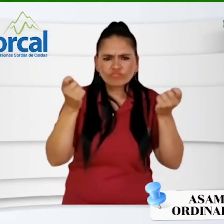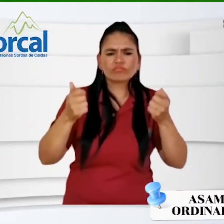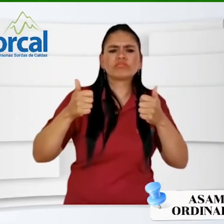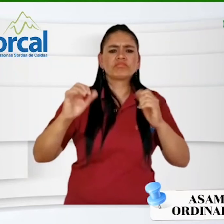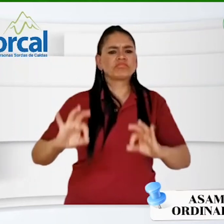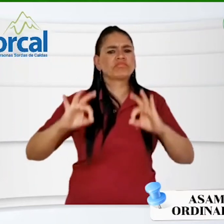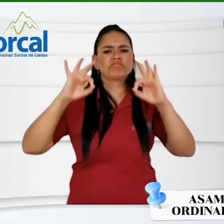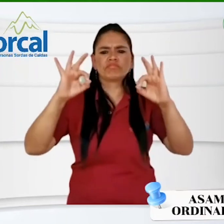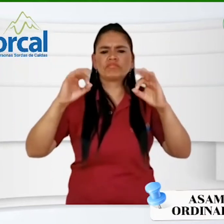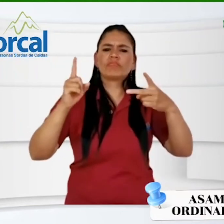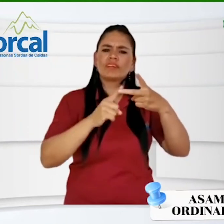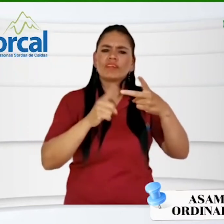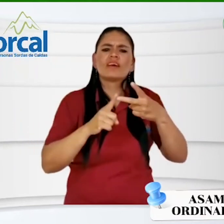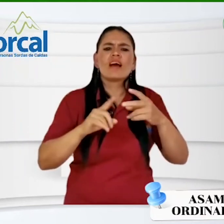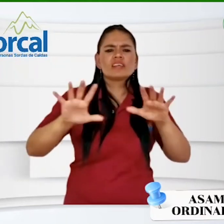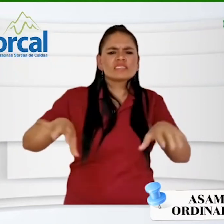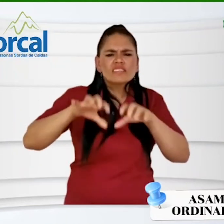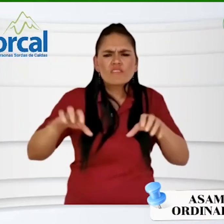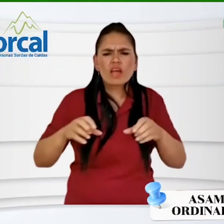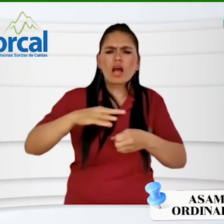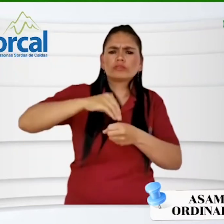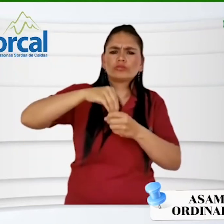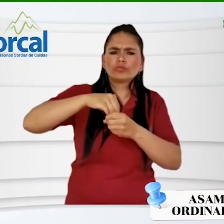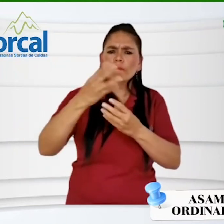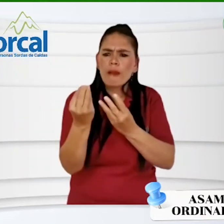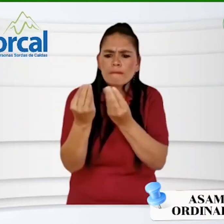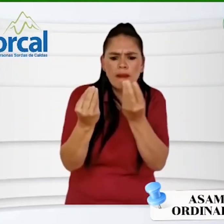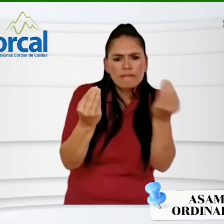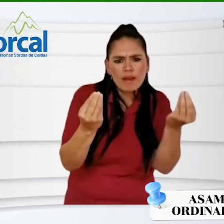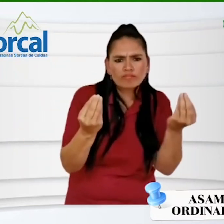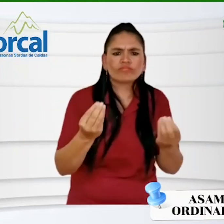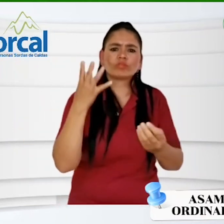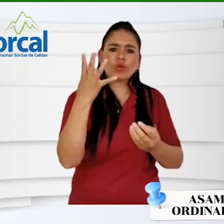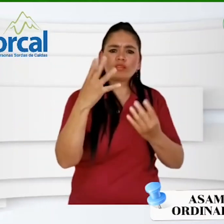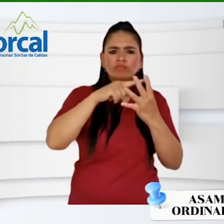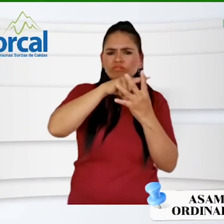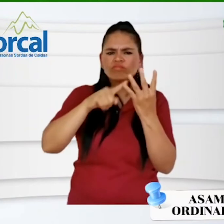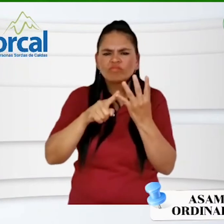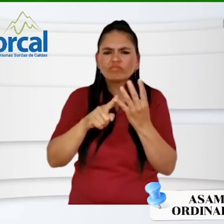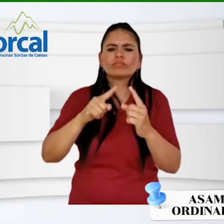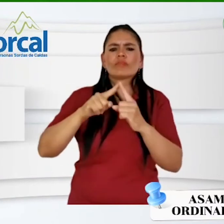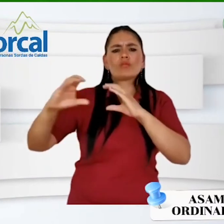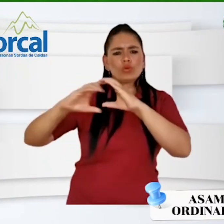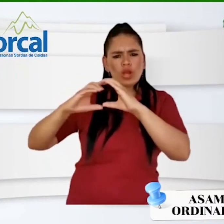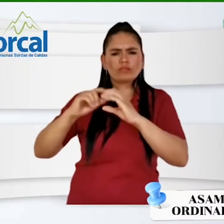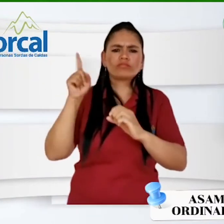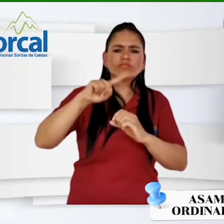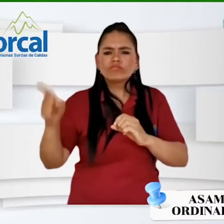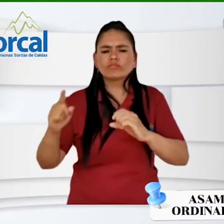estrategias y actividades de dicha vigencia, estando todo muy bien. Las actividades realizadas por los cuatro comités de la